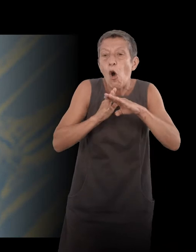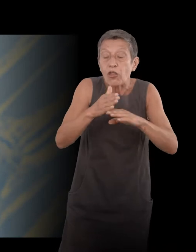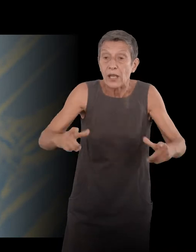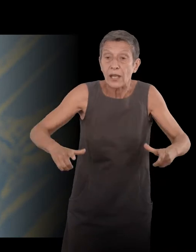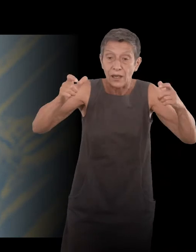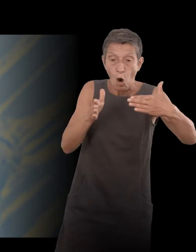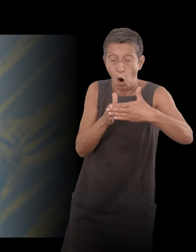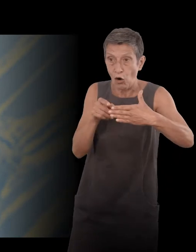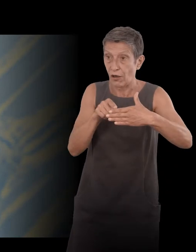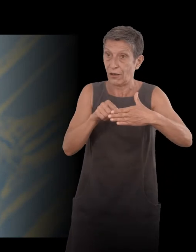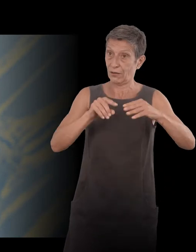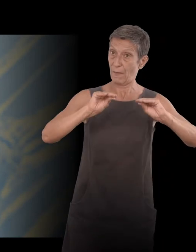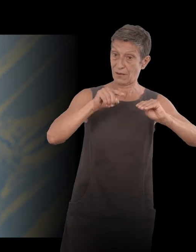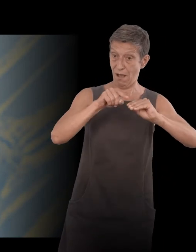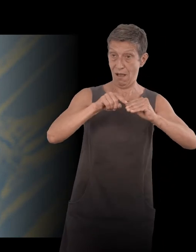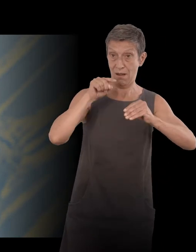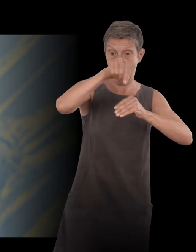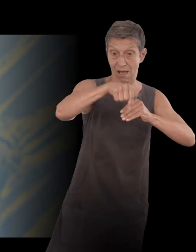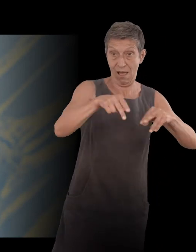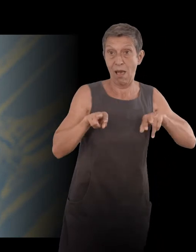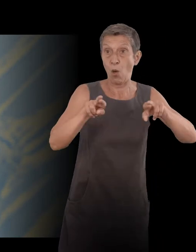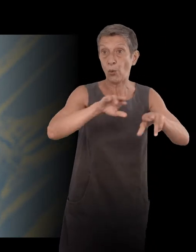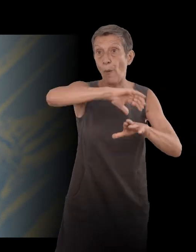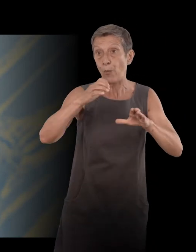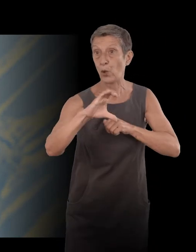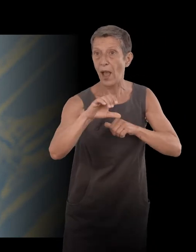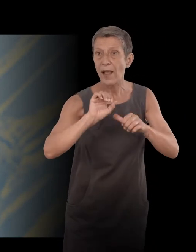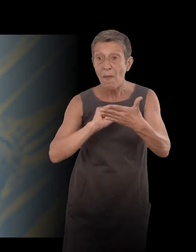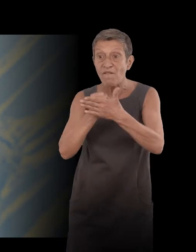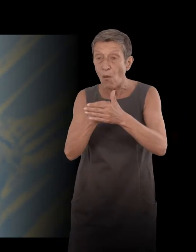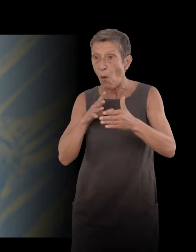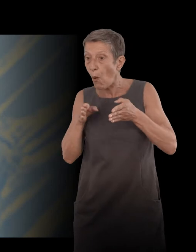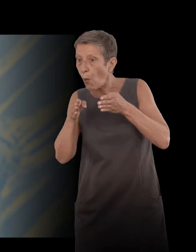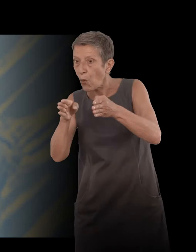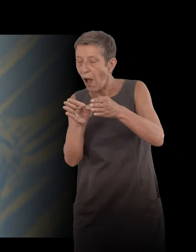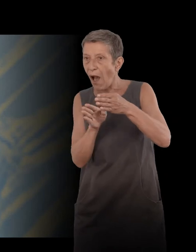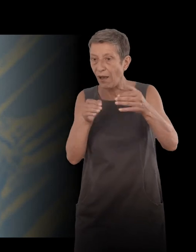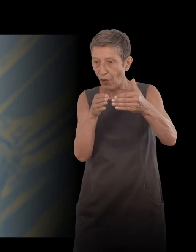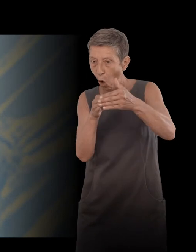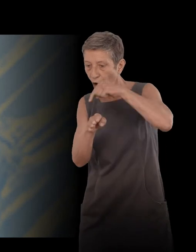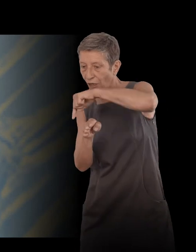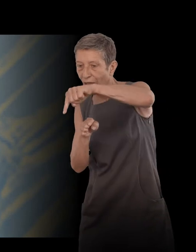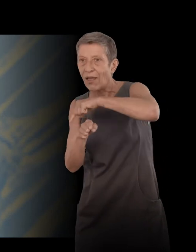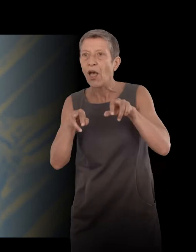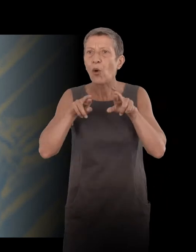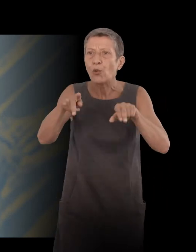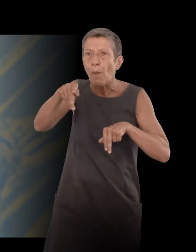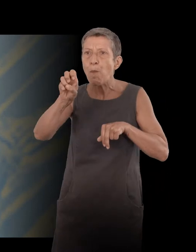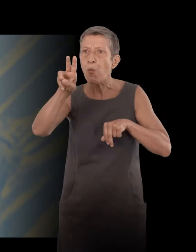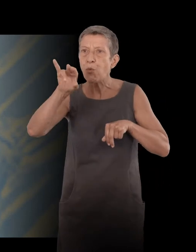boutique was the side of La Butocaille, and at the front of the boutique, there was a floor that gave the street of Puisse, which was just an angle.